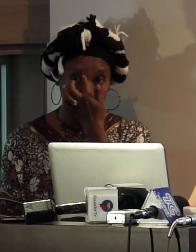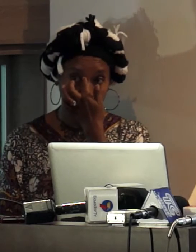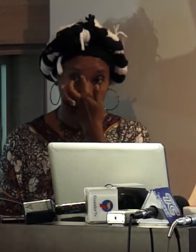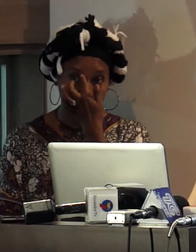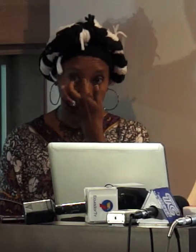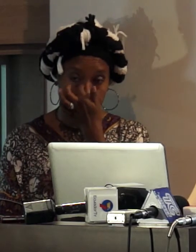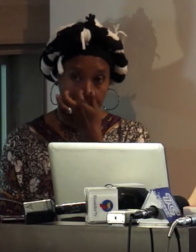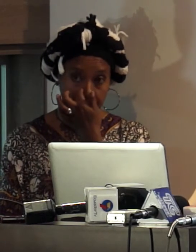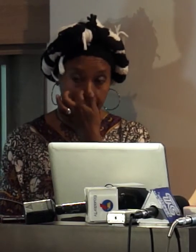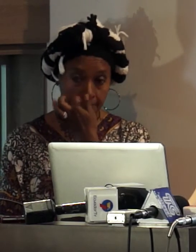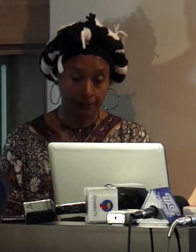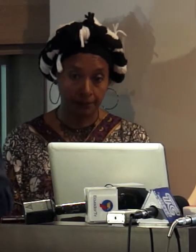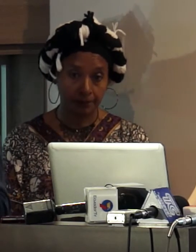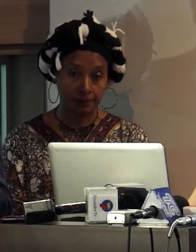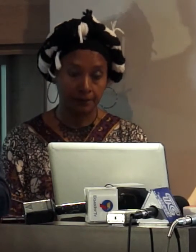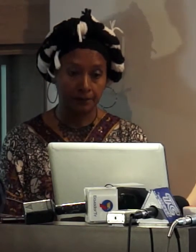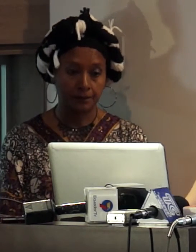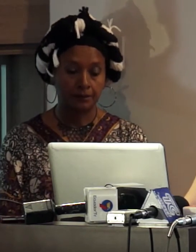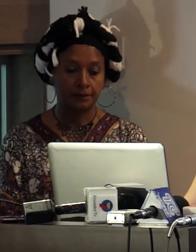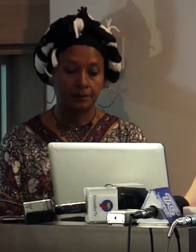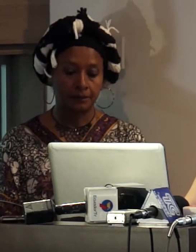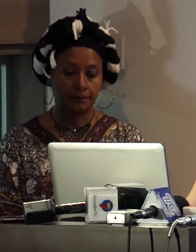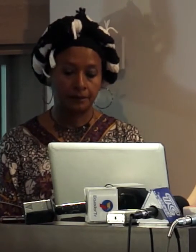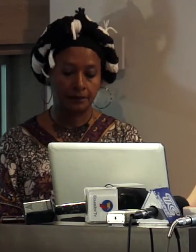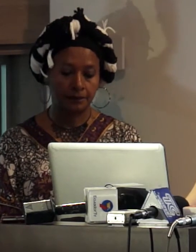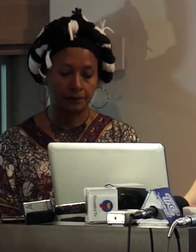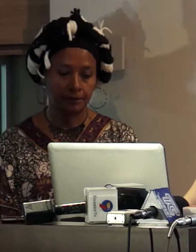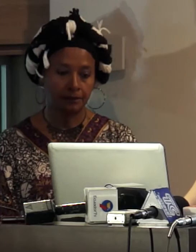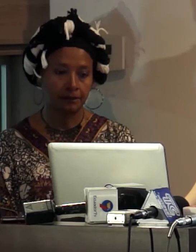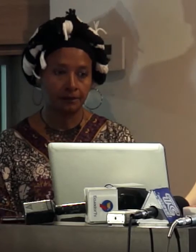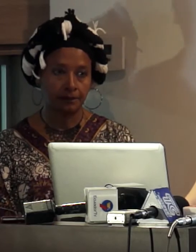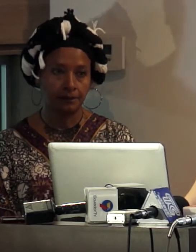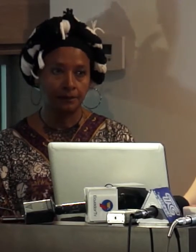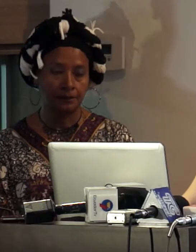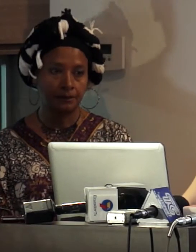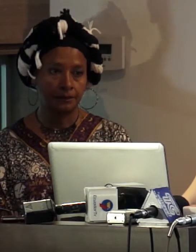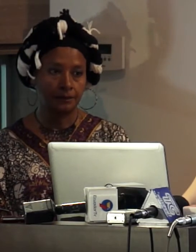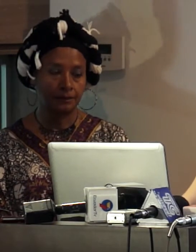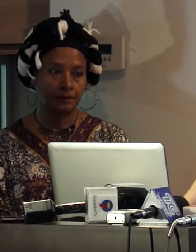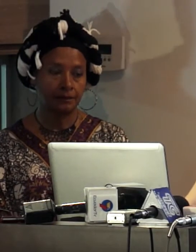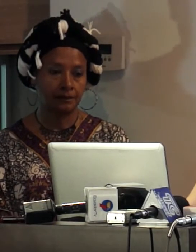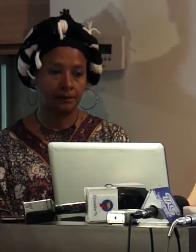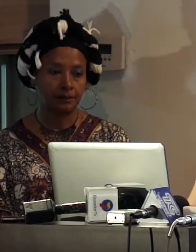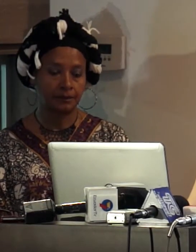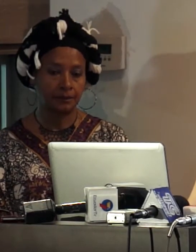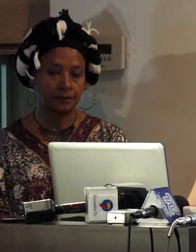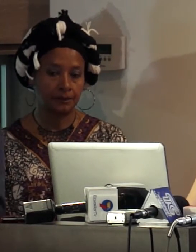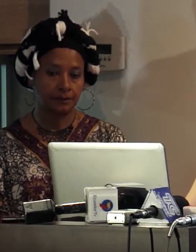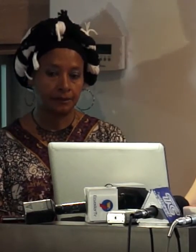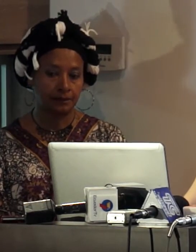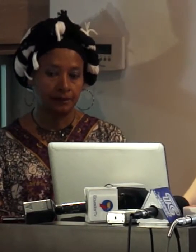las niñas y niños y adolescentes si es violento si es discriminatorio si tiene mecanismos de acceso a las personas con discapacidad si es de